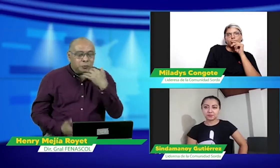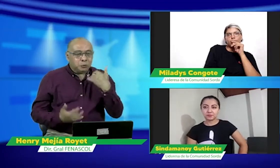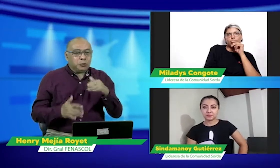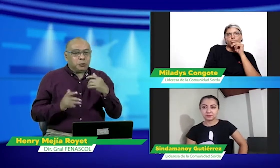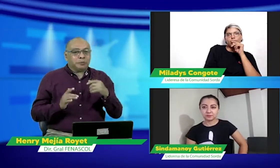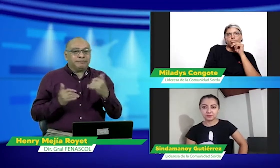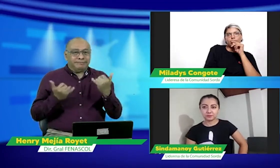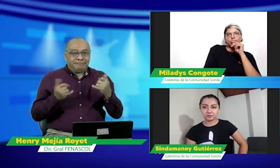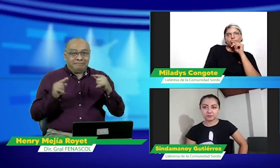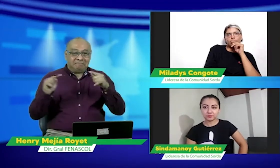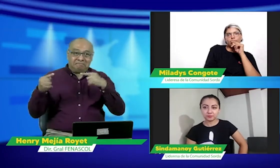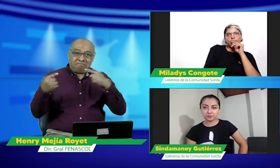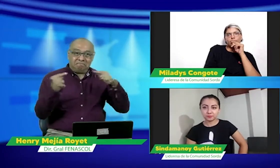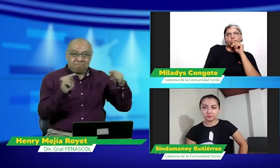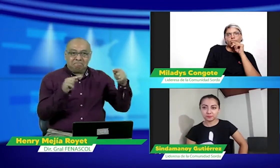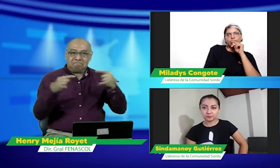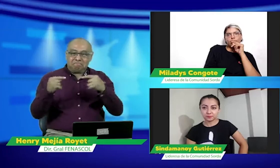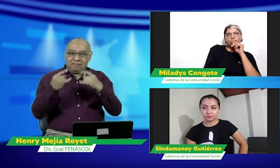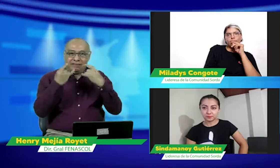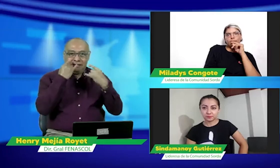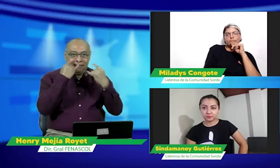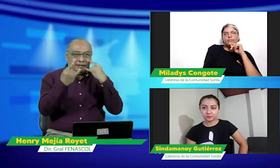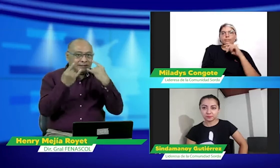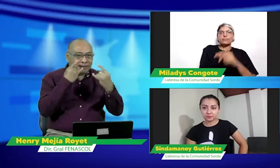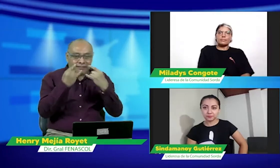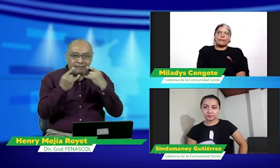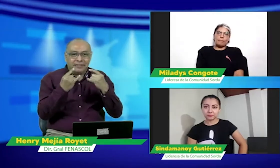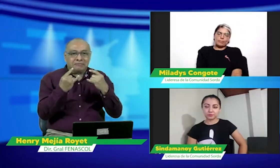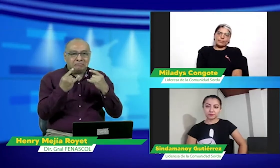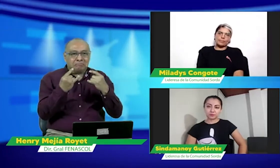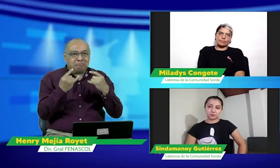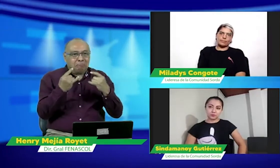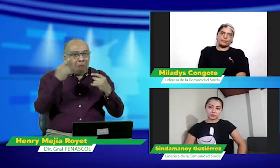inda también es un debate sumamente interesante